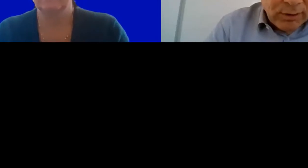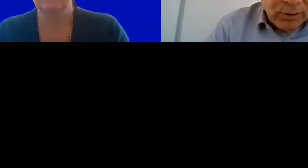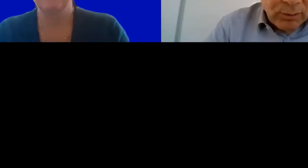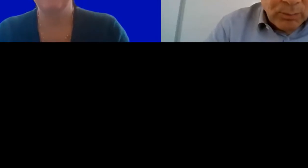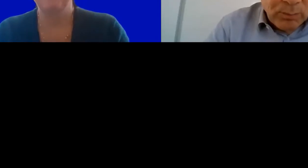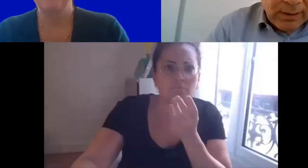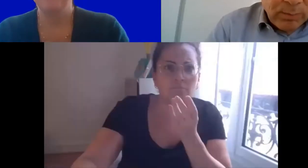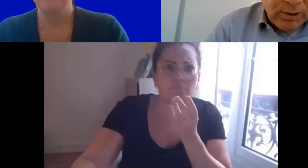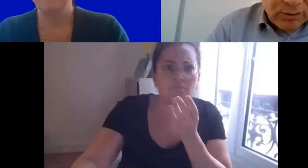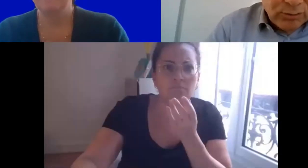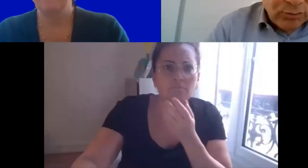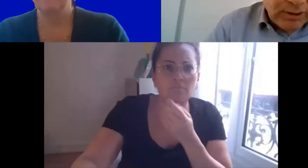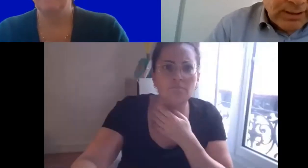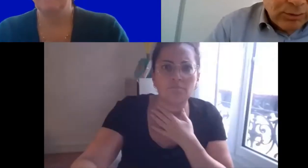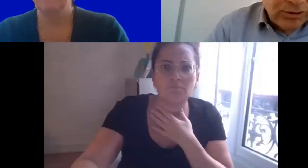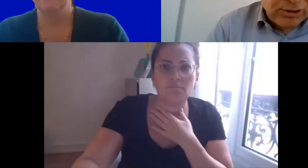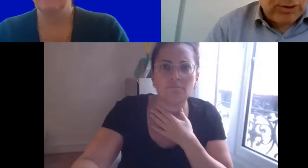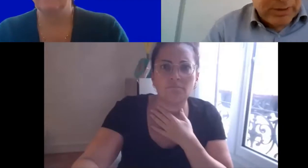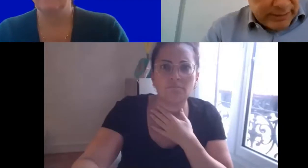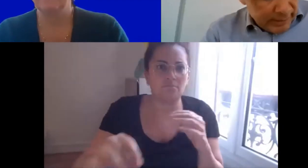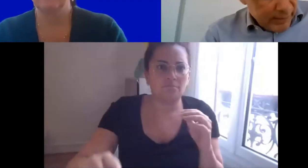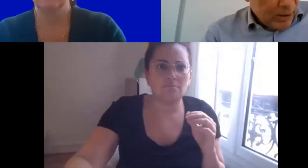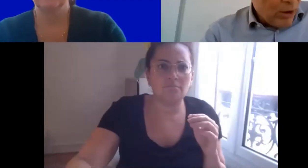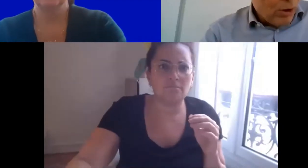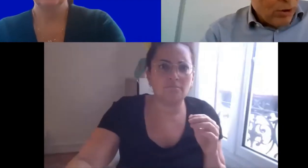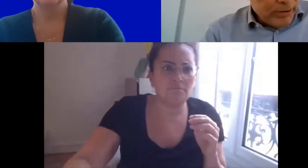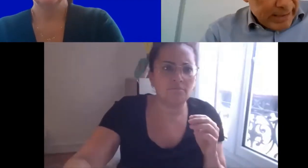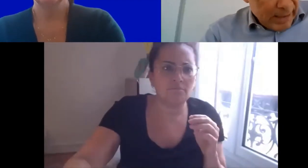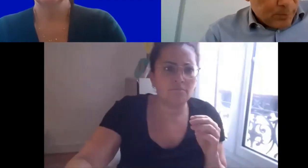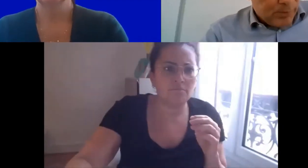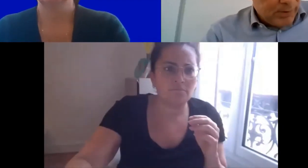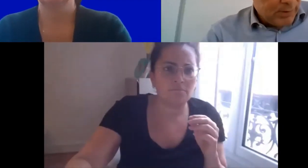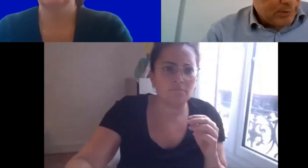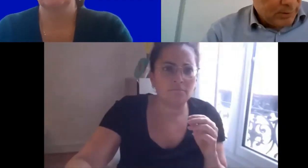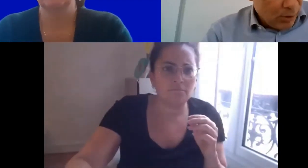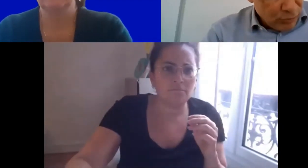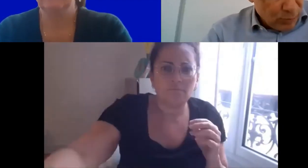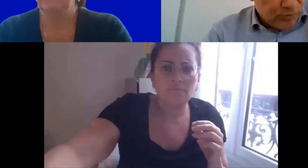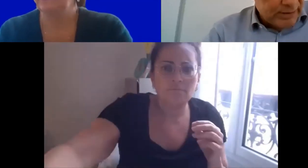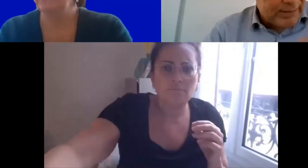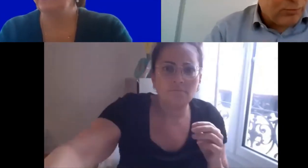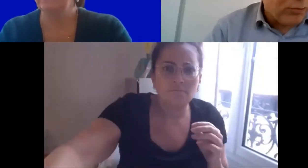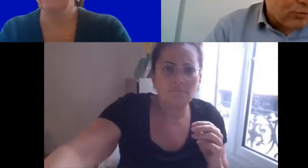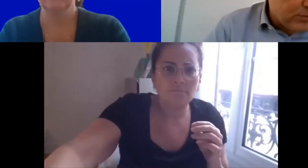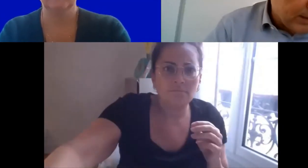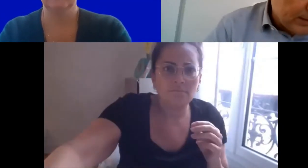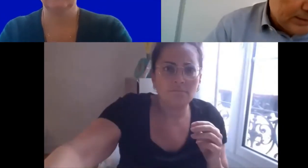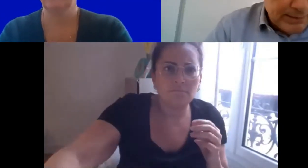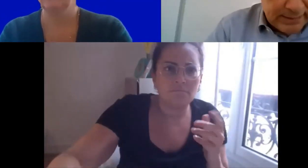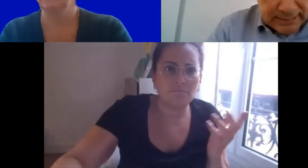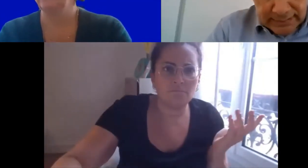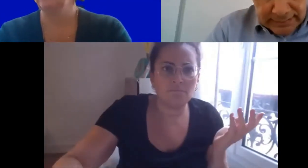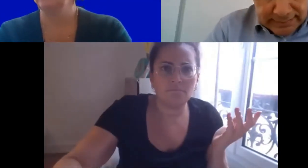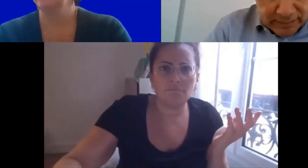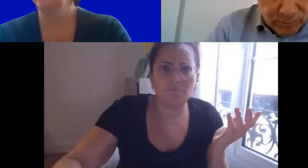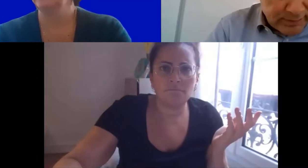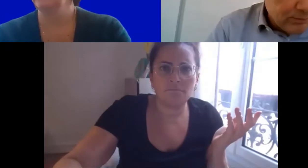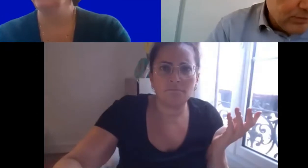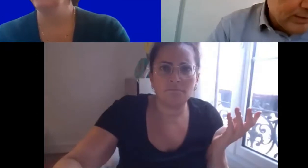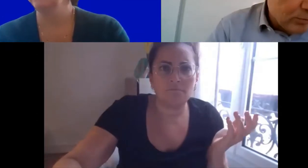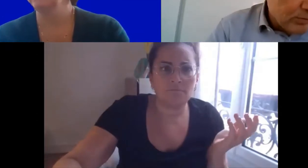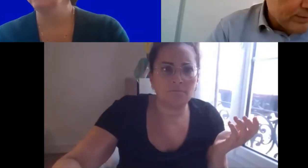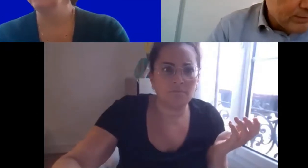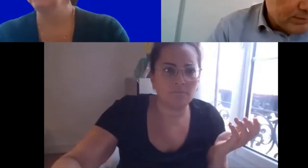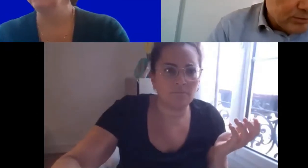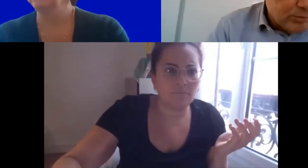par rapport à ce sujet de la recherche appliquée, un cap, un objectif, une finalité qui est le